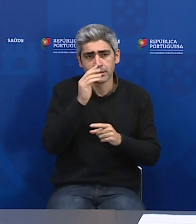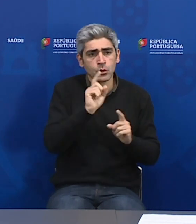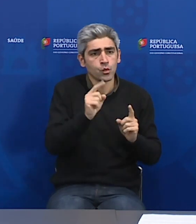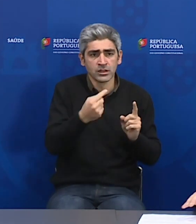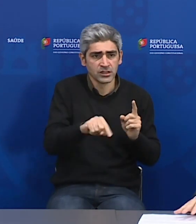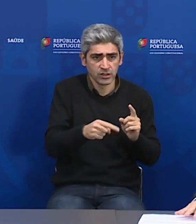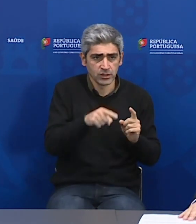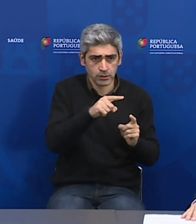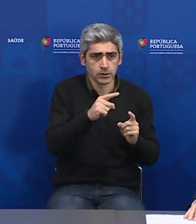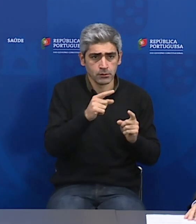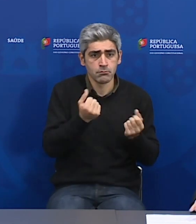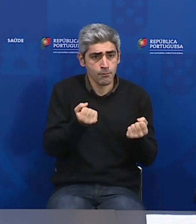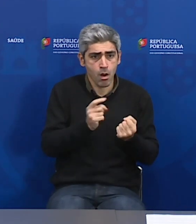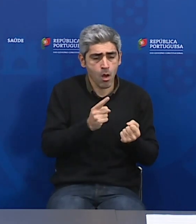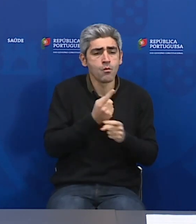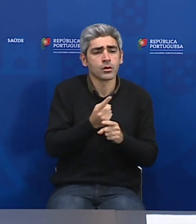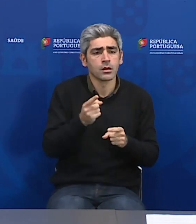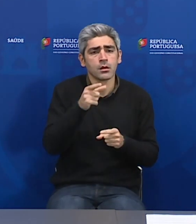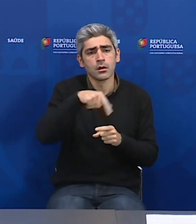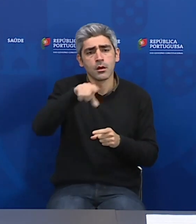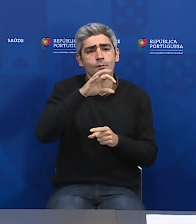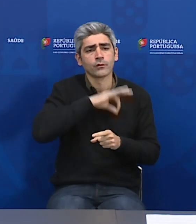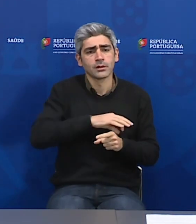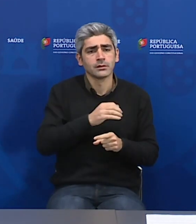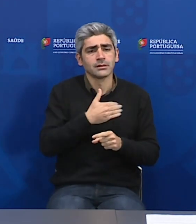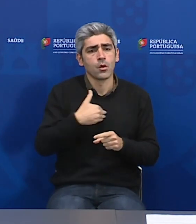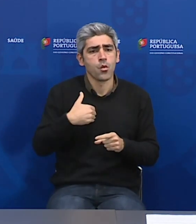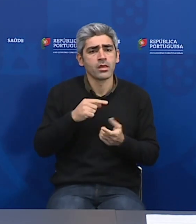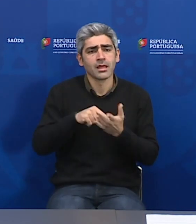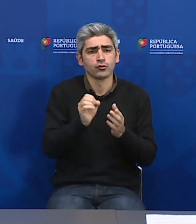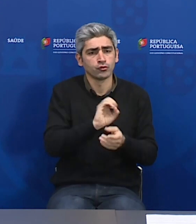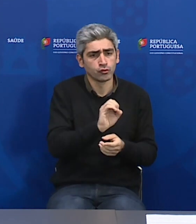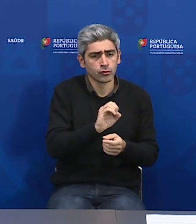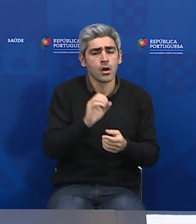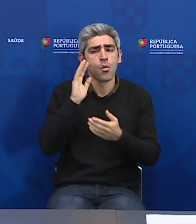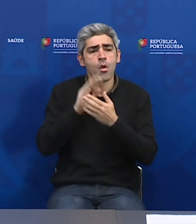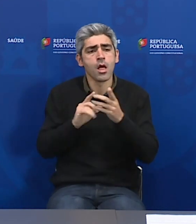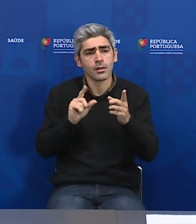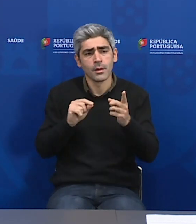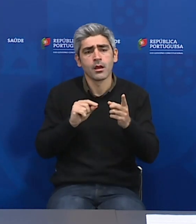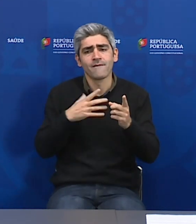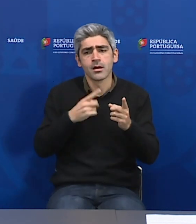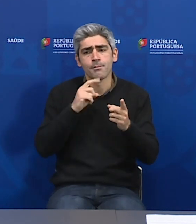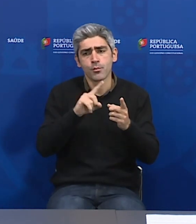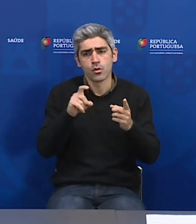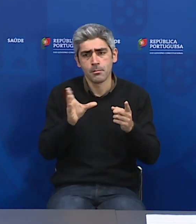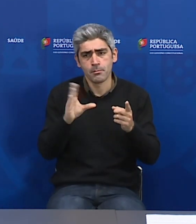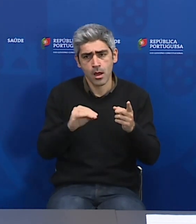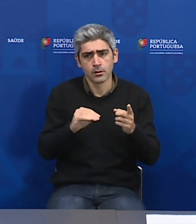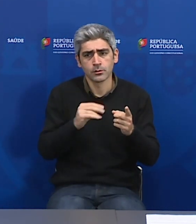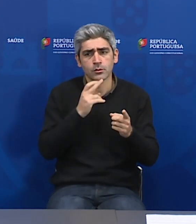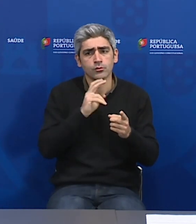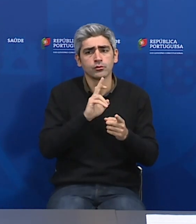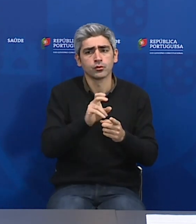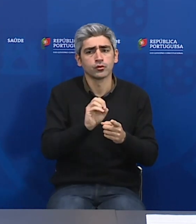este racionamento, o porquê dos profissionais de saúde não estarem testados? Tal como a minha colega tem outras questões também, até porque não respondeu